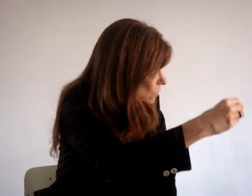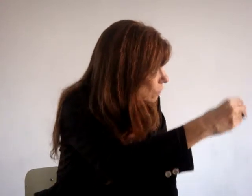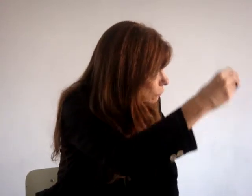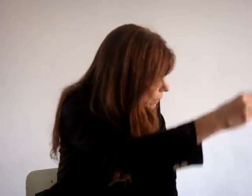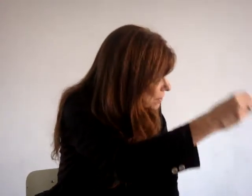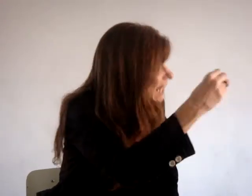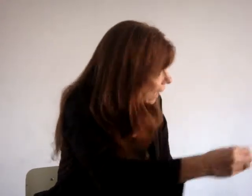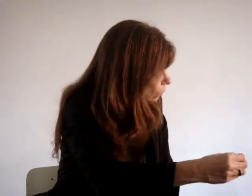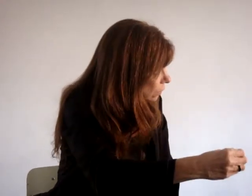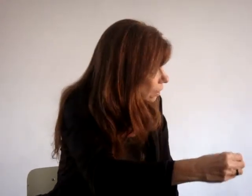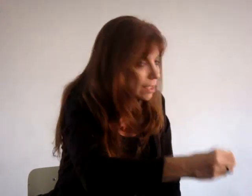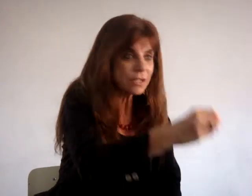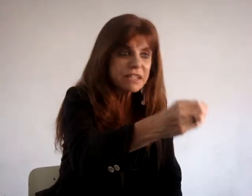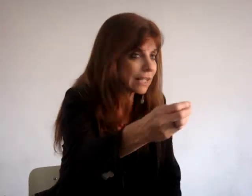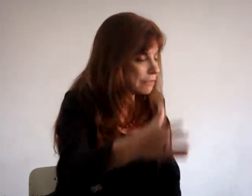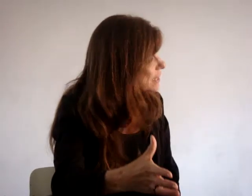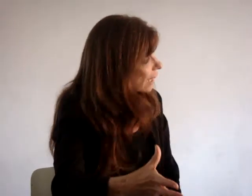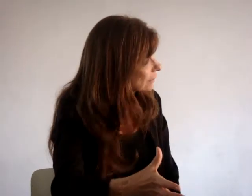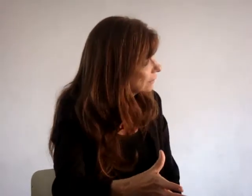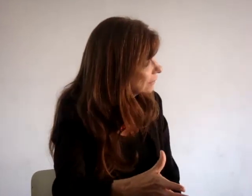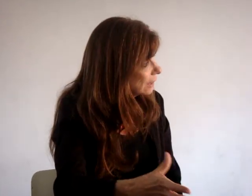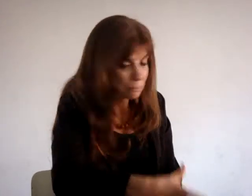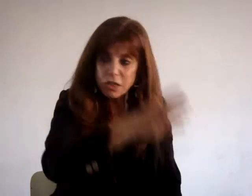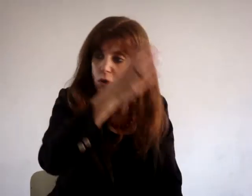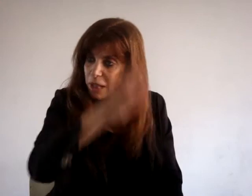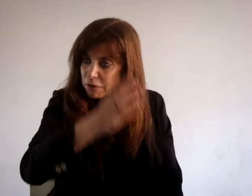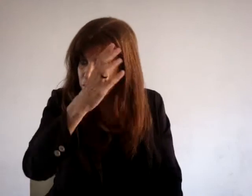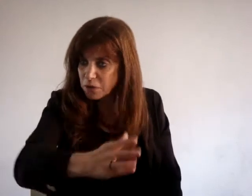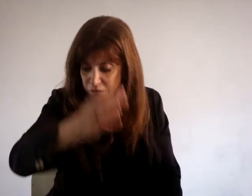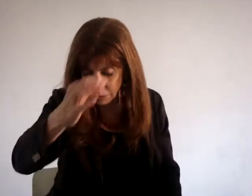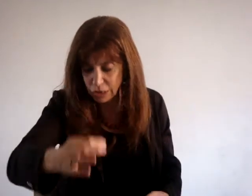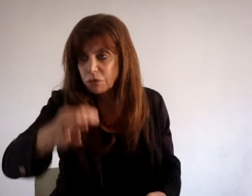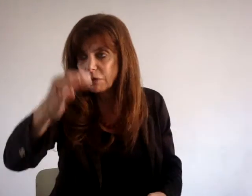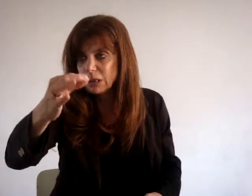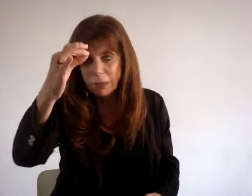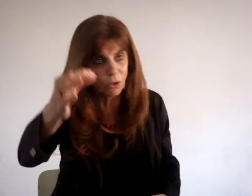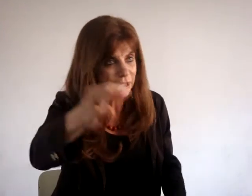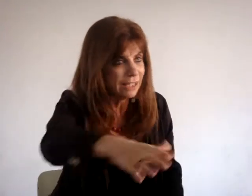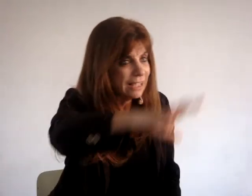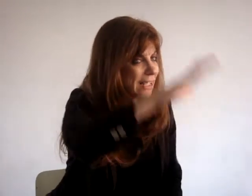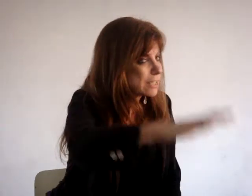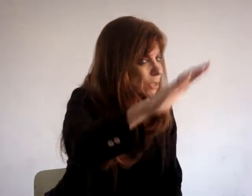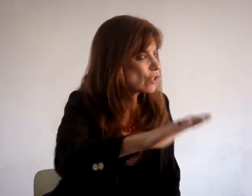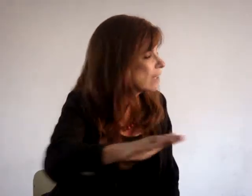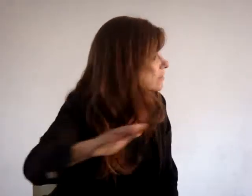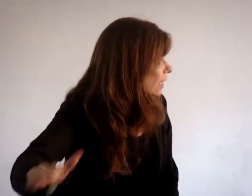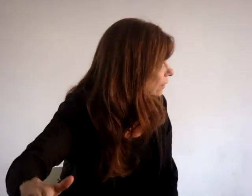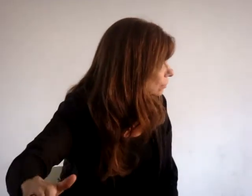pessoa fumando cigarro, você não vai dizer que viciado. Mas se qualquer professor vê um menino fumando maconha, esse menino já é viciado.